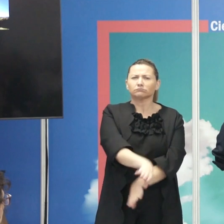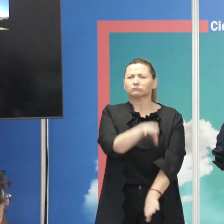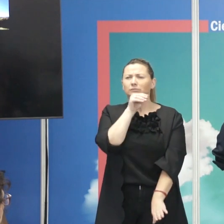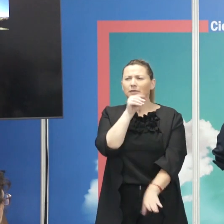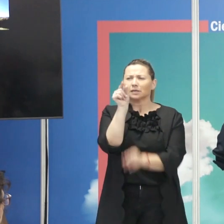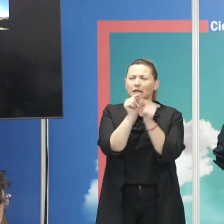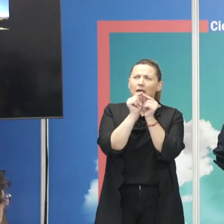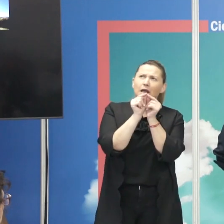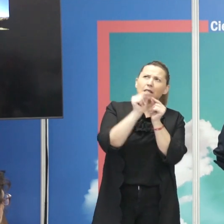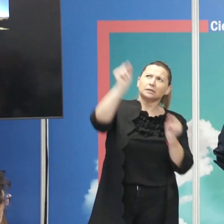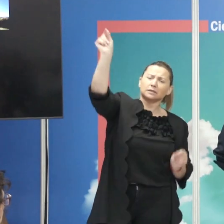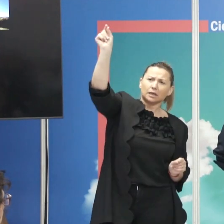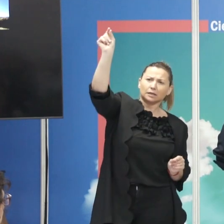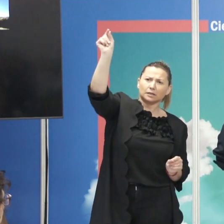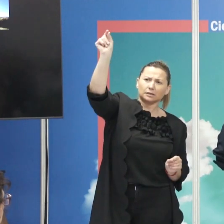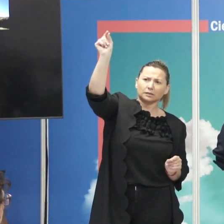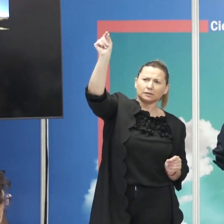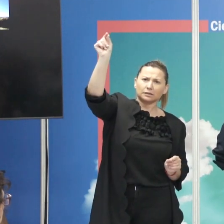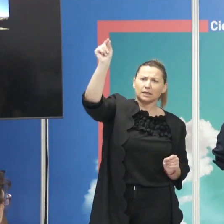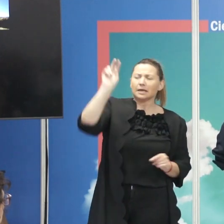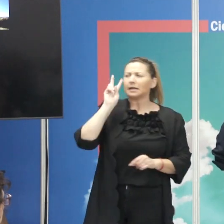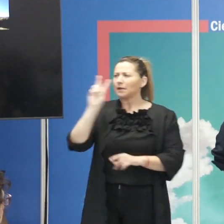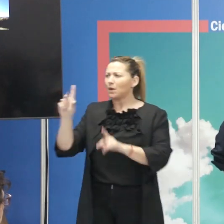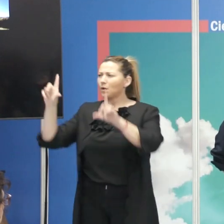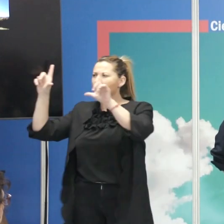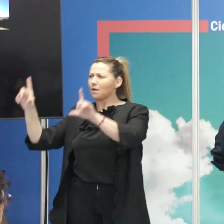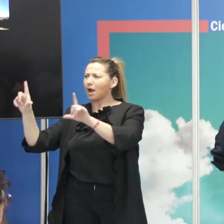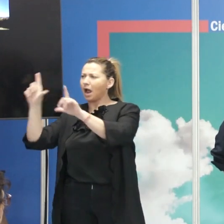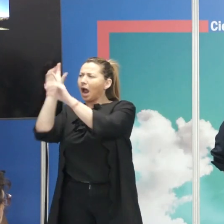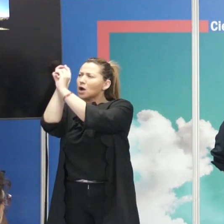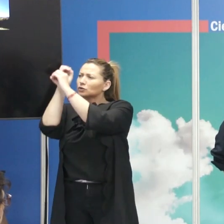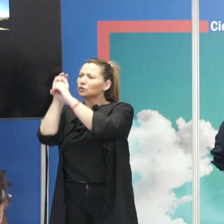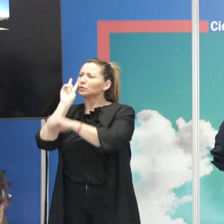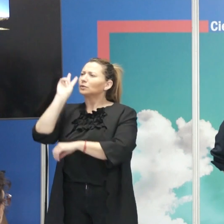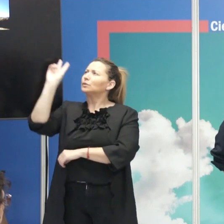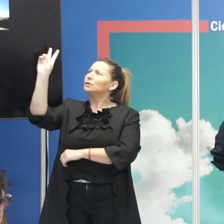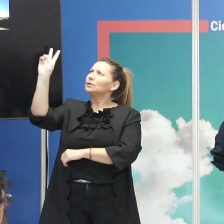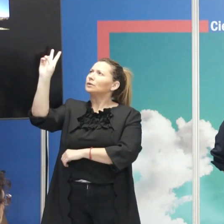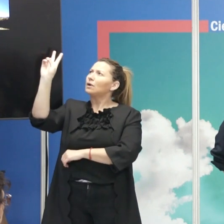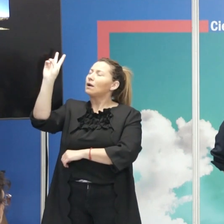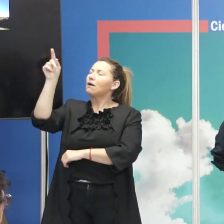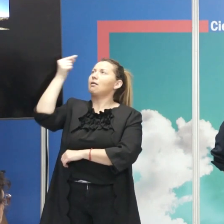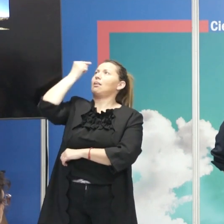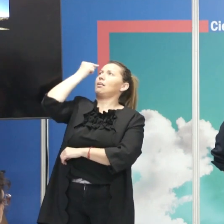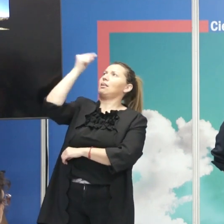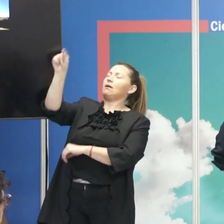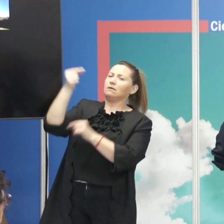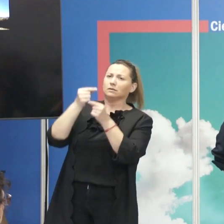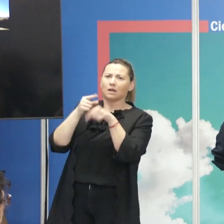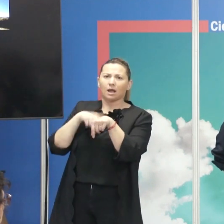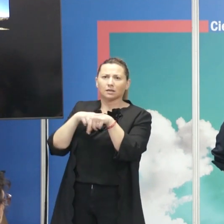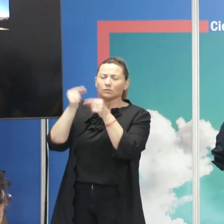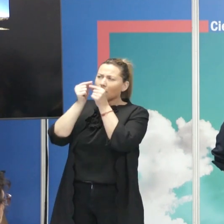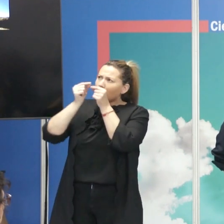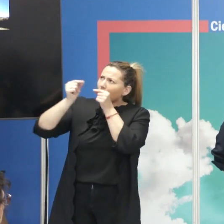objetos astronómicos. Y de la misma manera, el ver una imagen de un objeto astronómico te permite adquirir conciencia de lo lejos que está en el tiempo,